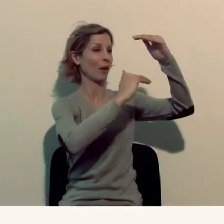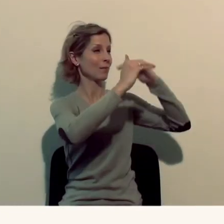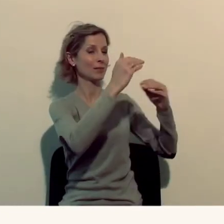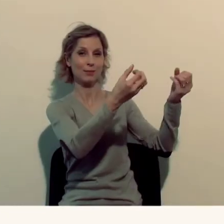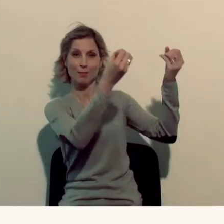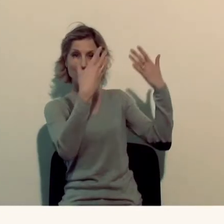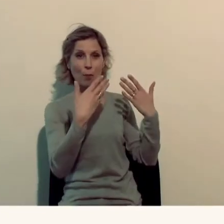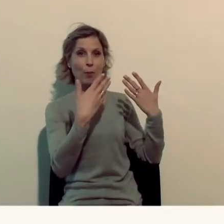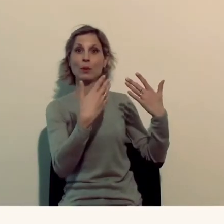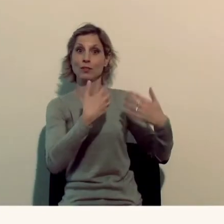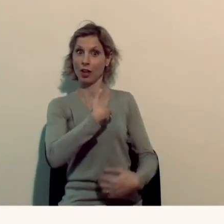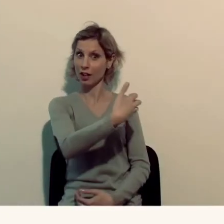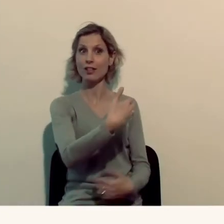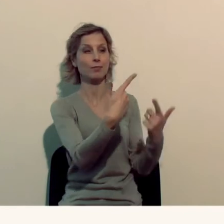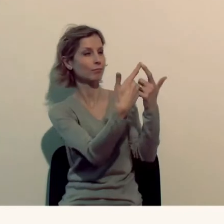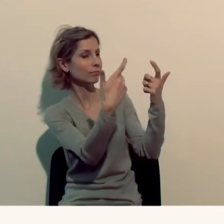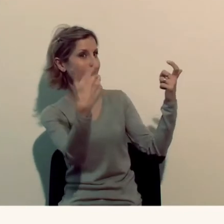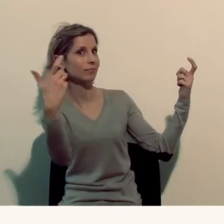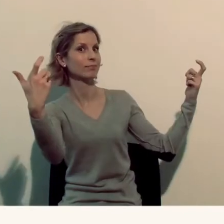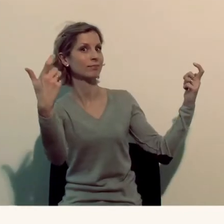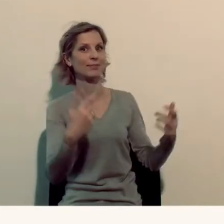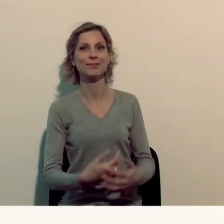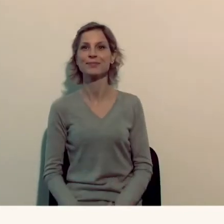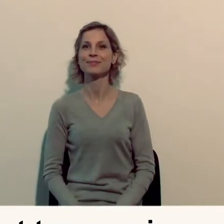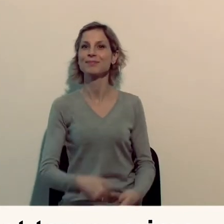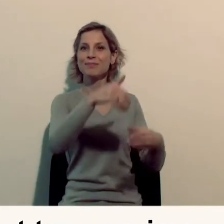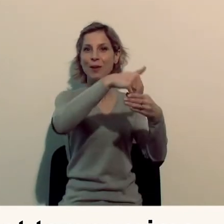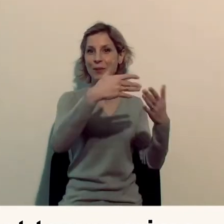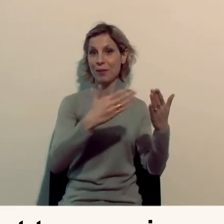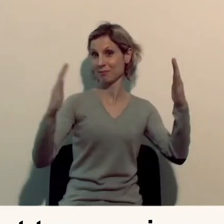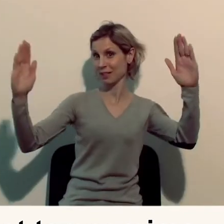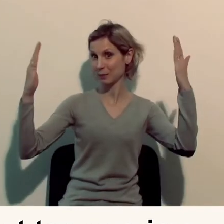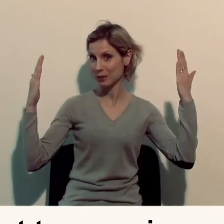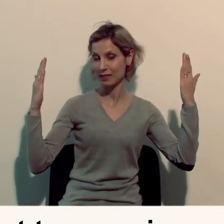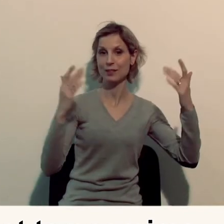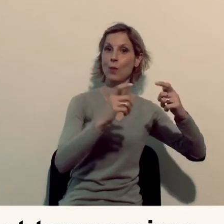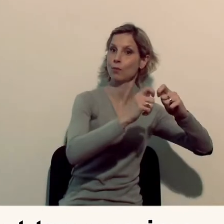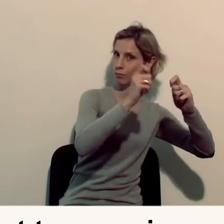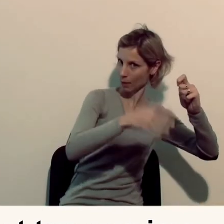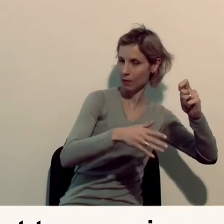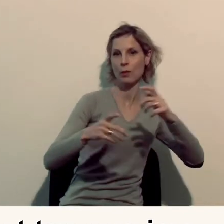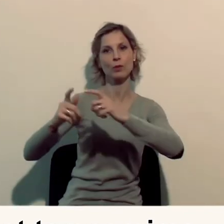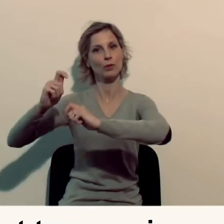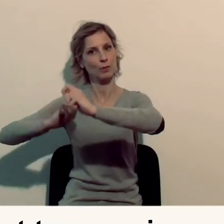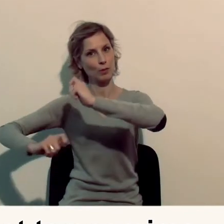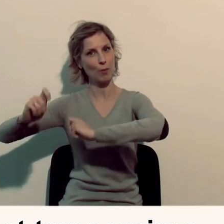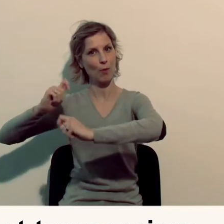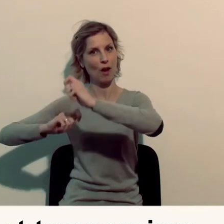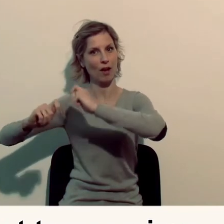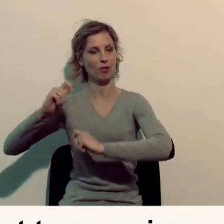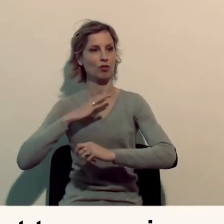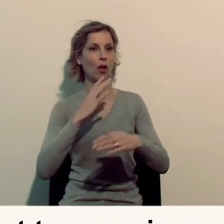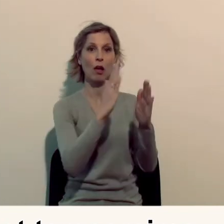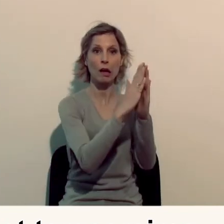Les champs libres proposent des collections et une programmation riche et variée. Expositions permanentes et temporaires, livres et